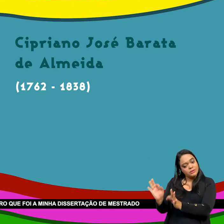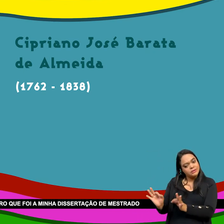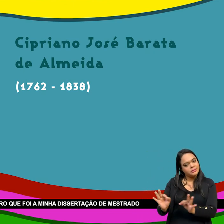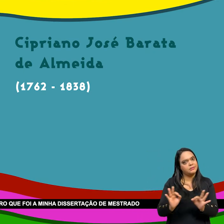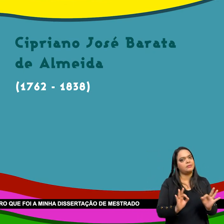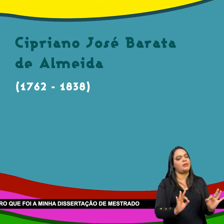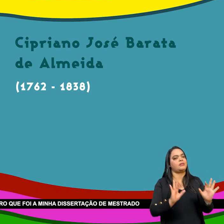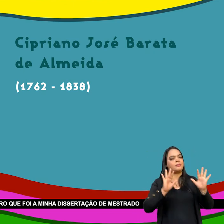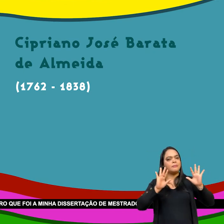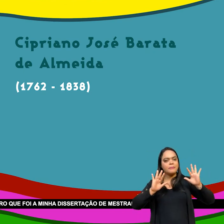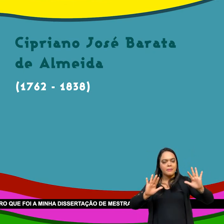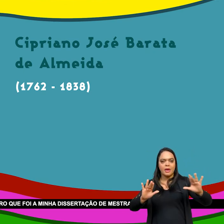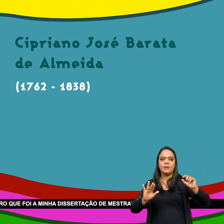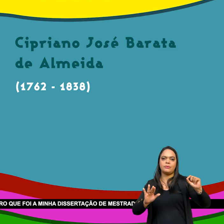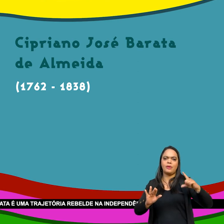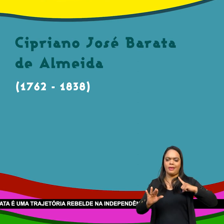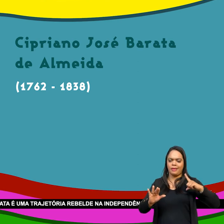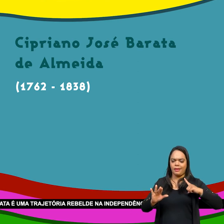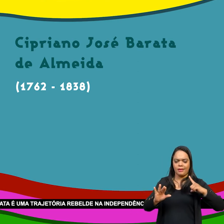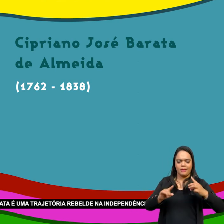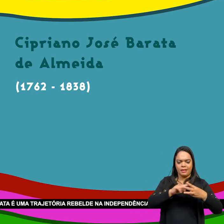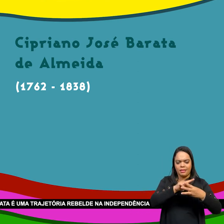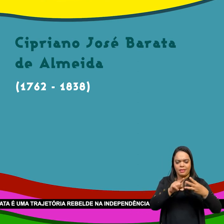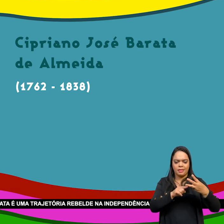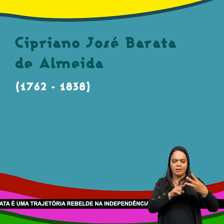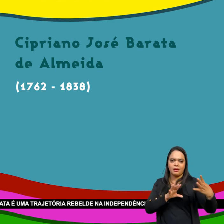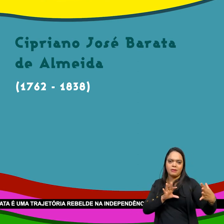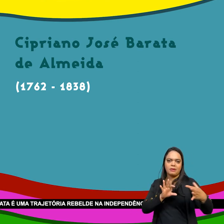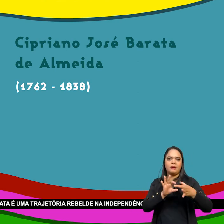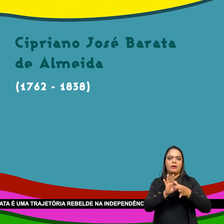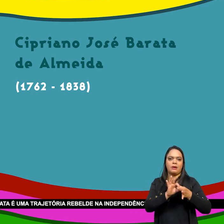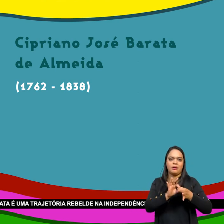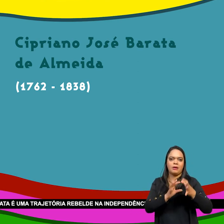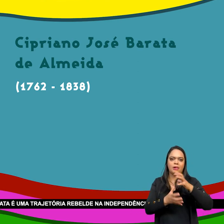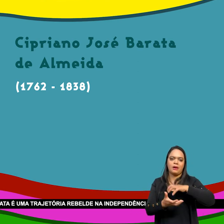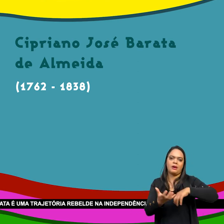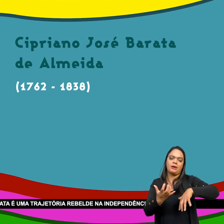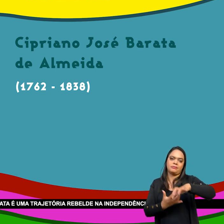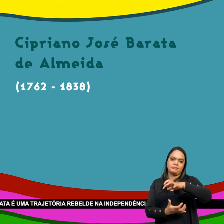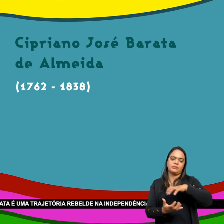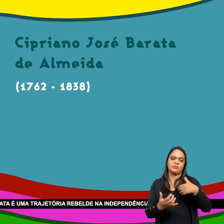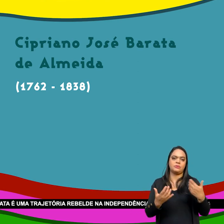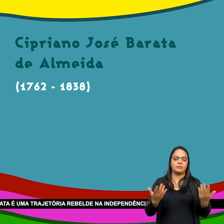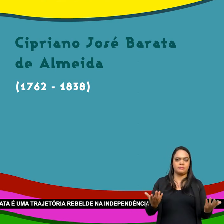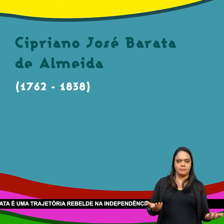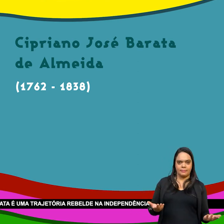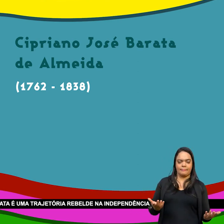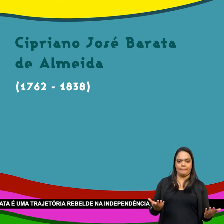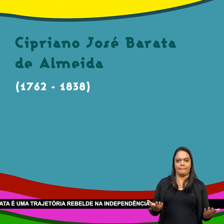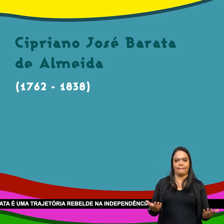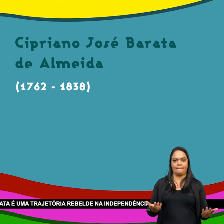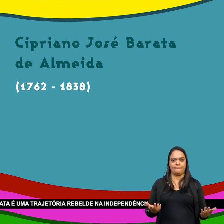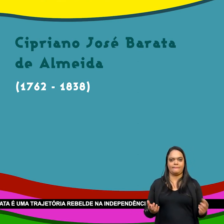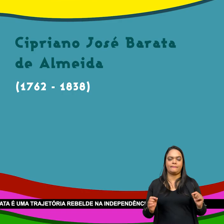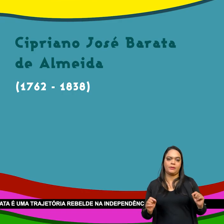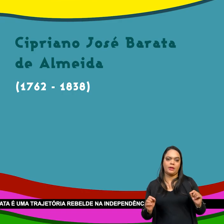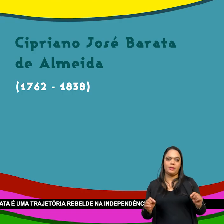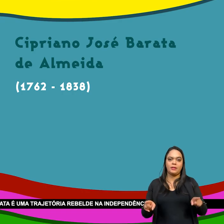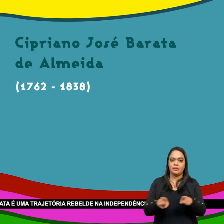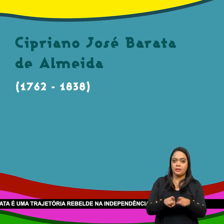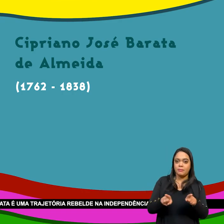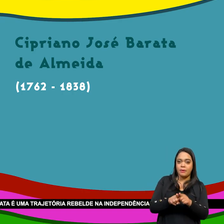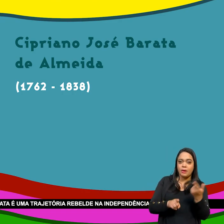foi A minha dissertação De mestrada Que vai ter Um novo título Vai se chamar Cipriano Baratta Uma trajetória